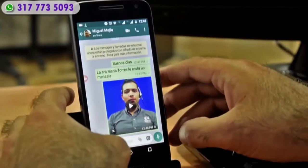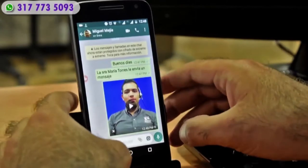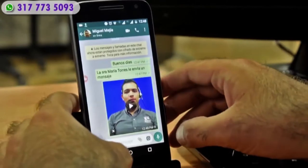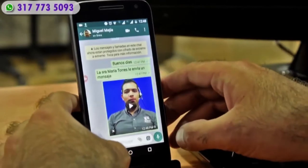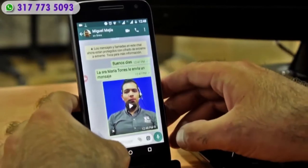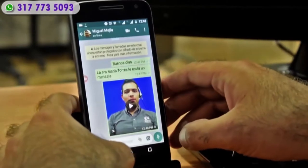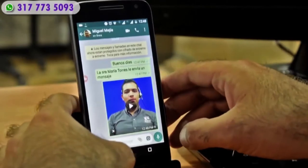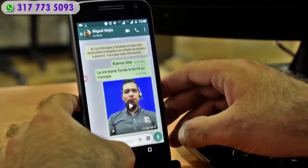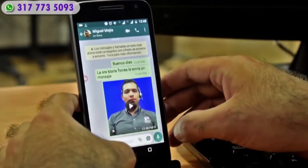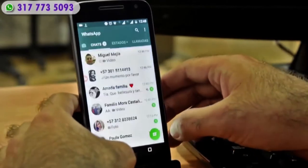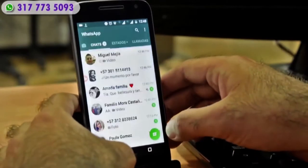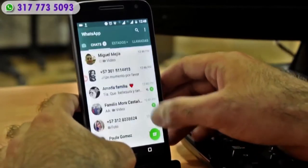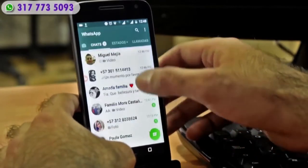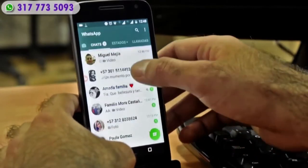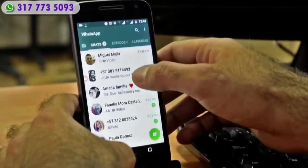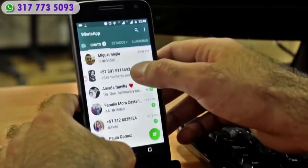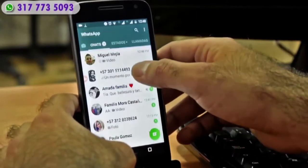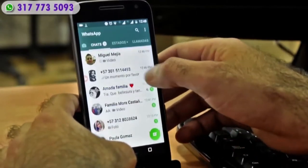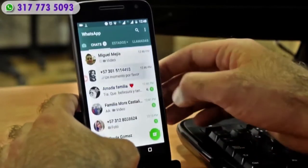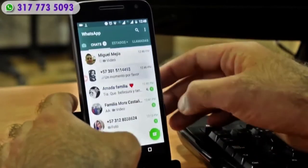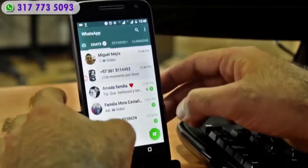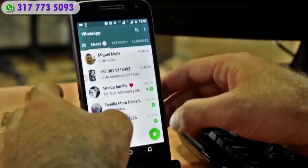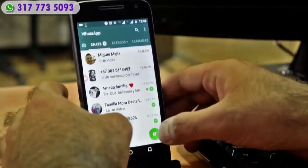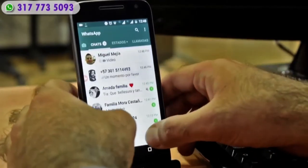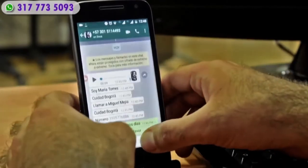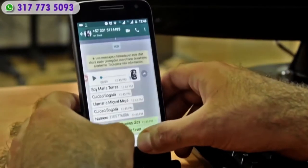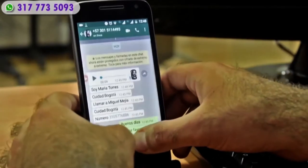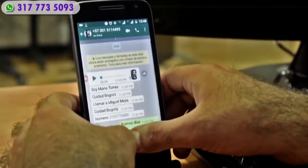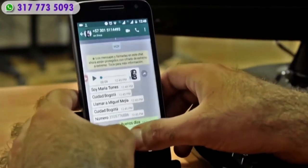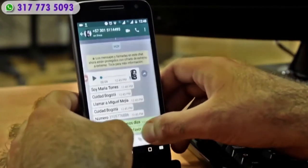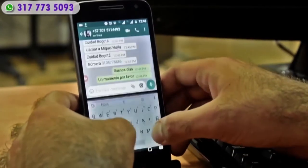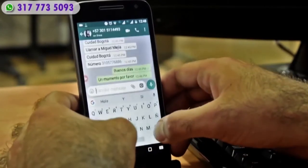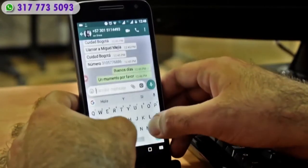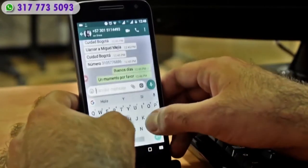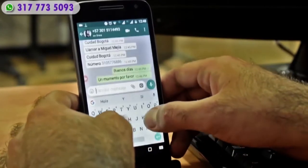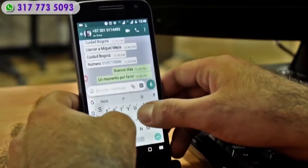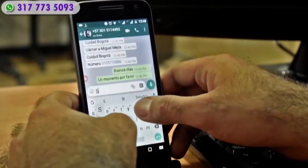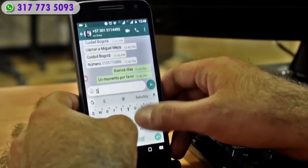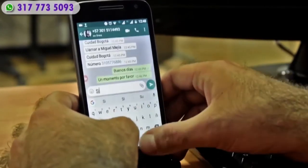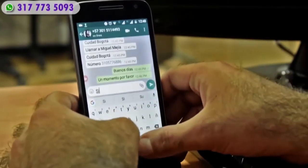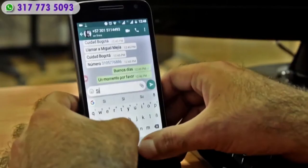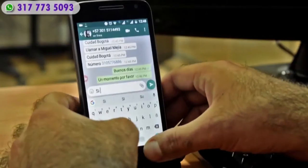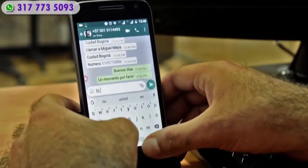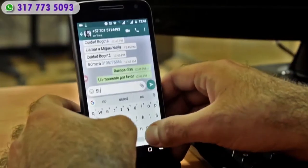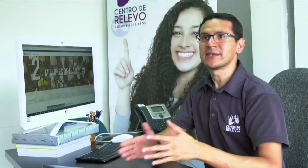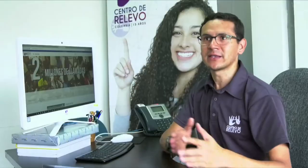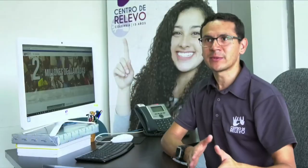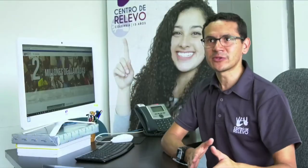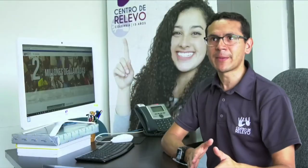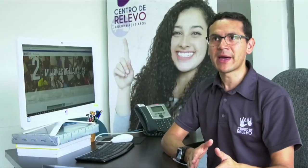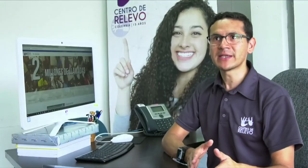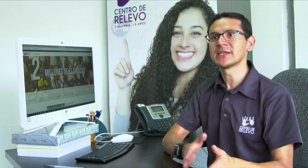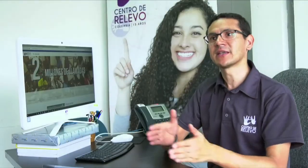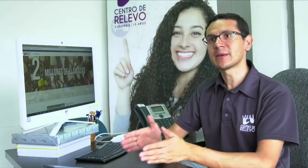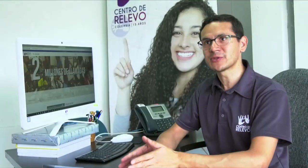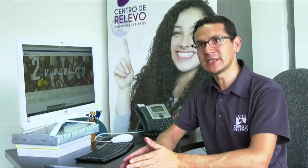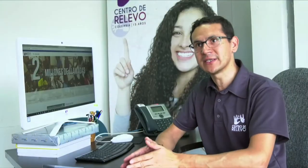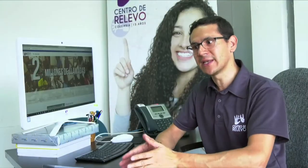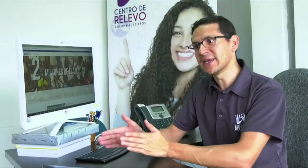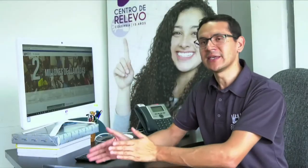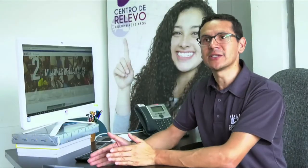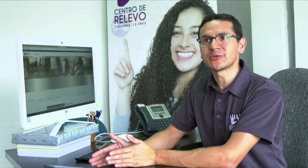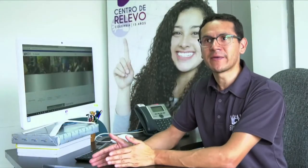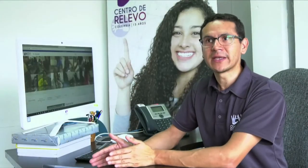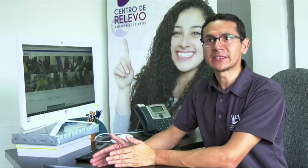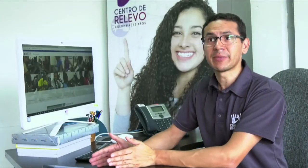mencionar esto y lo demás, la mamá le da la respuesta y eso se le envía otra vez en video a la persona sorda. Ya teníamos llamadas, ya teníamos